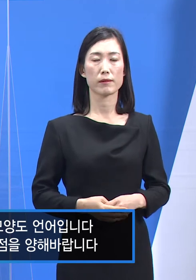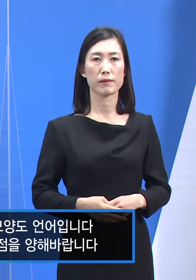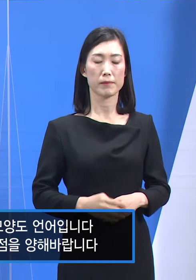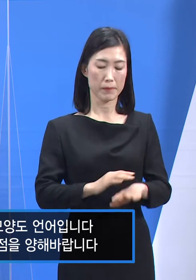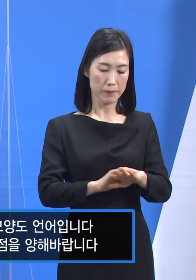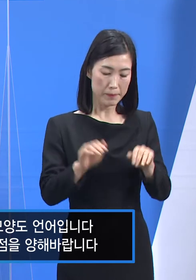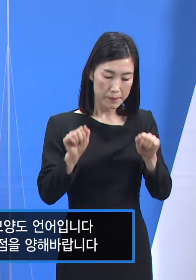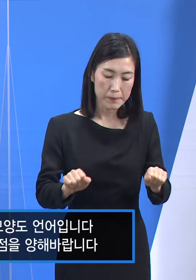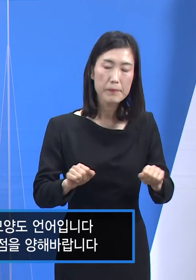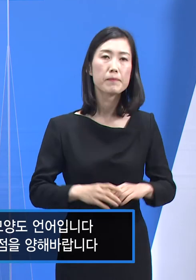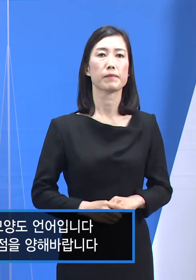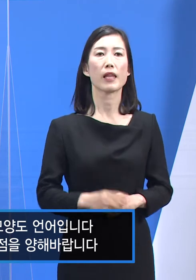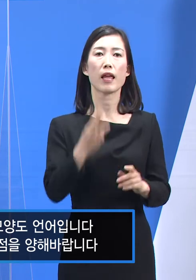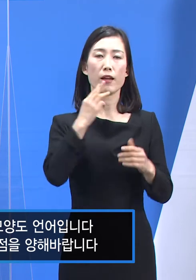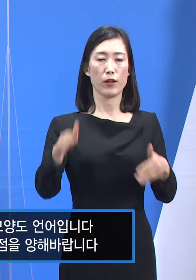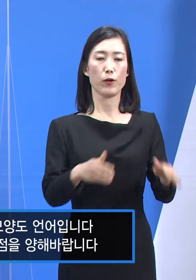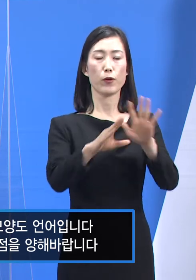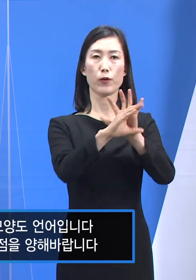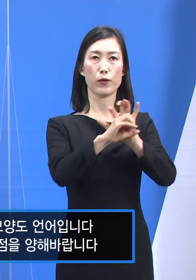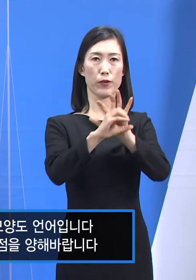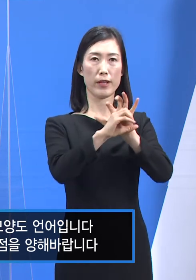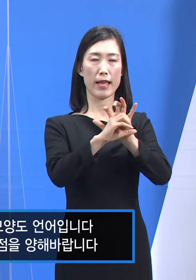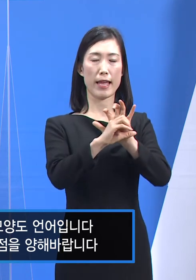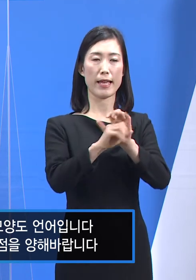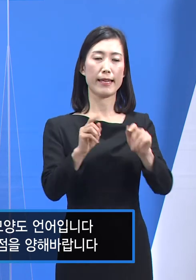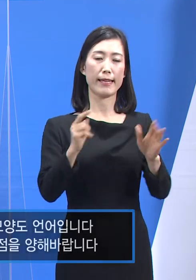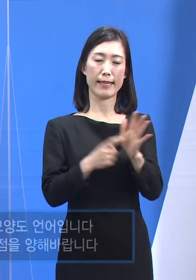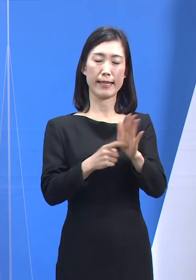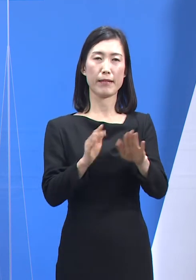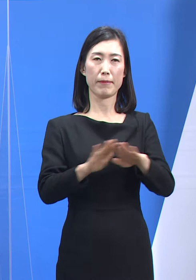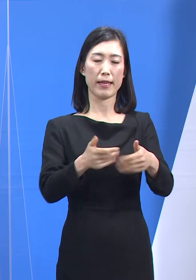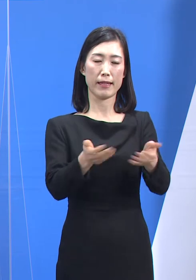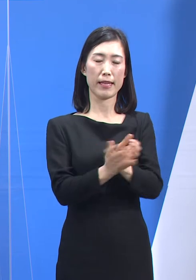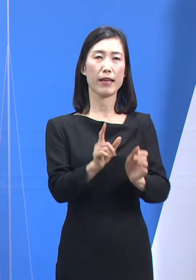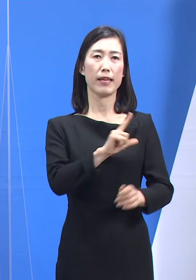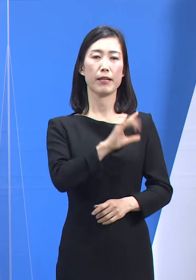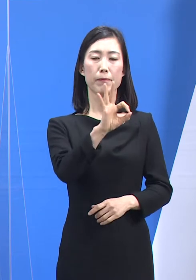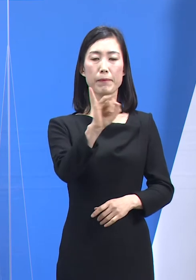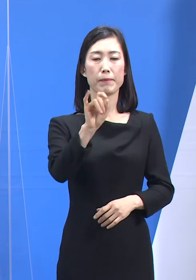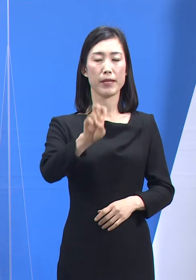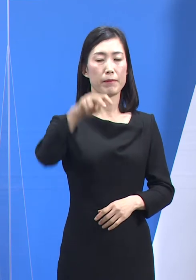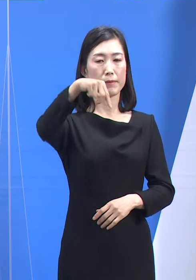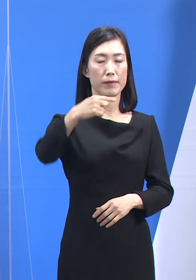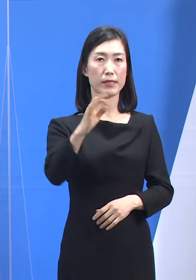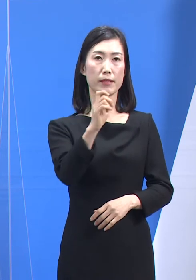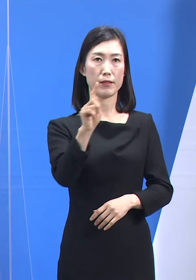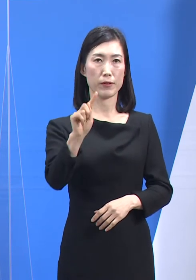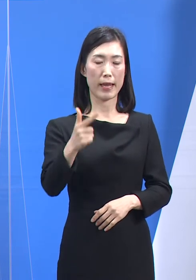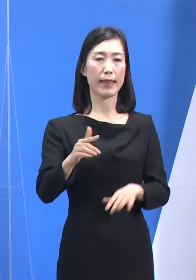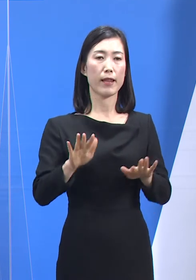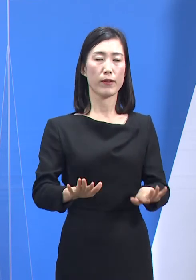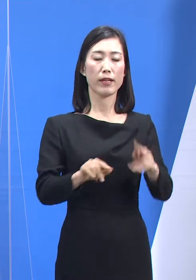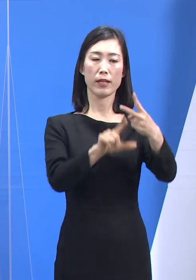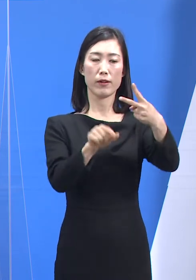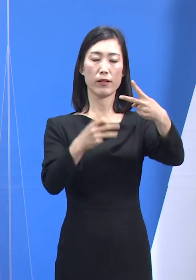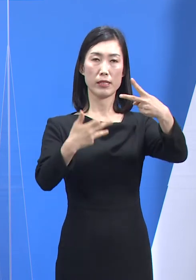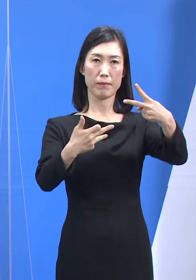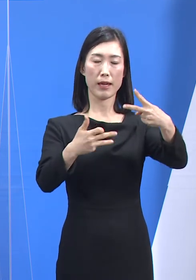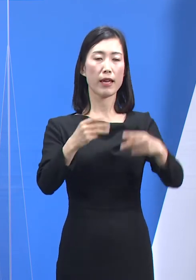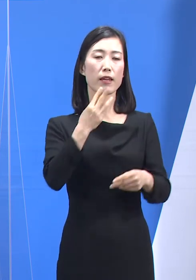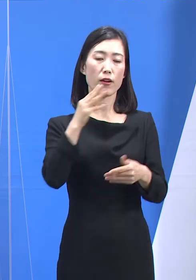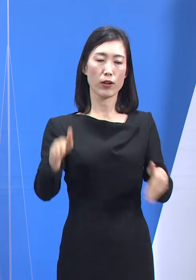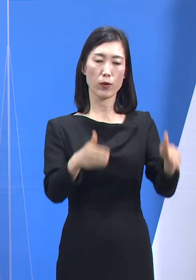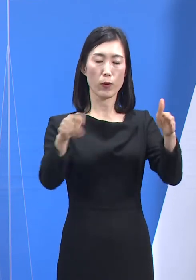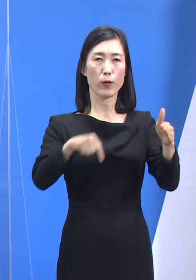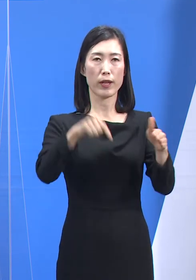안녕하십니까. 경기도 코로나19 긴급대응단 임승관입니다. 2월 18일 목요일 경기도 코로나19